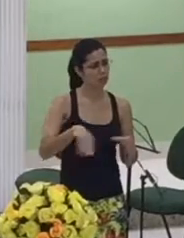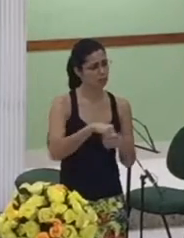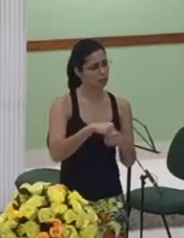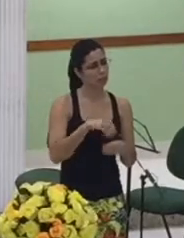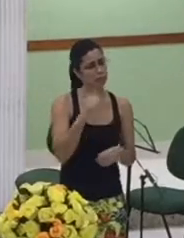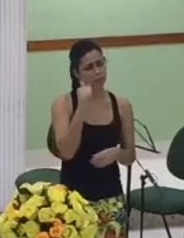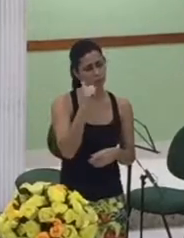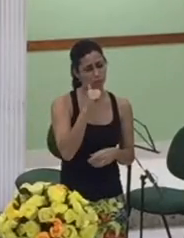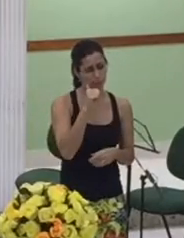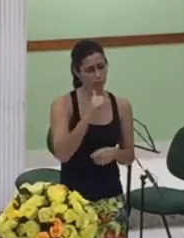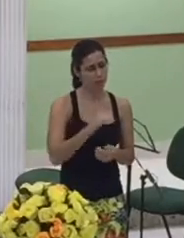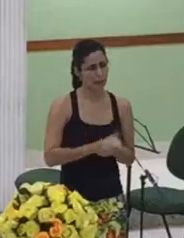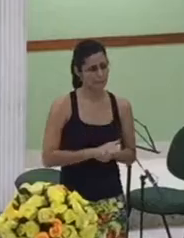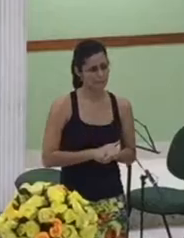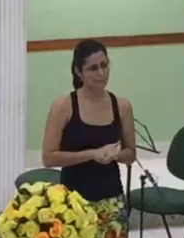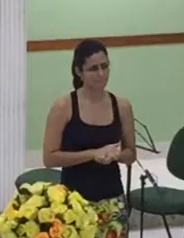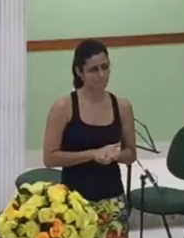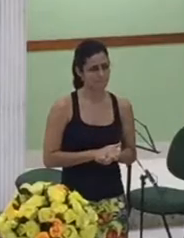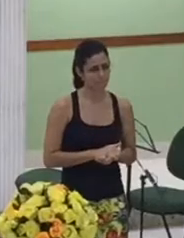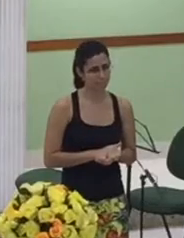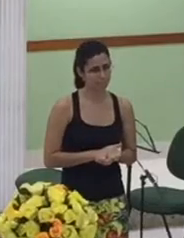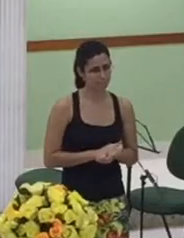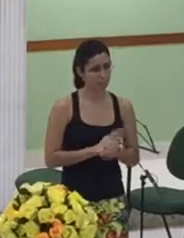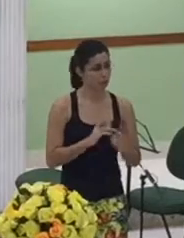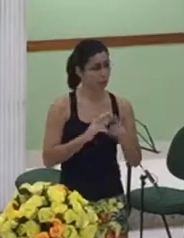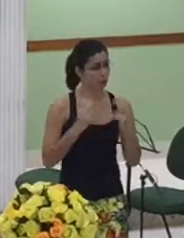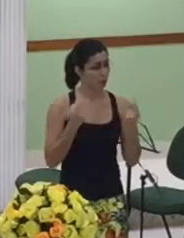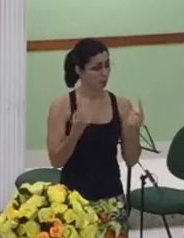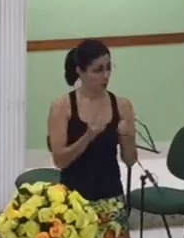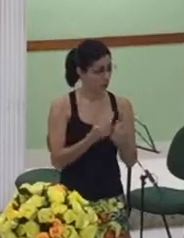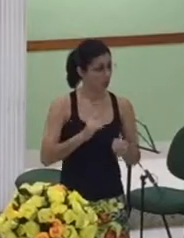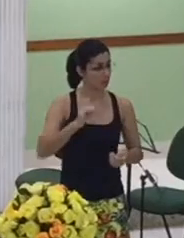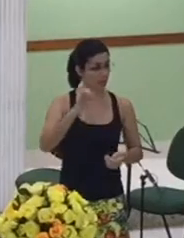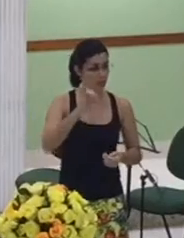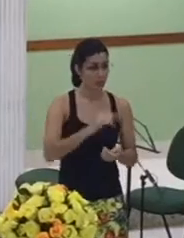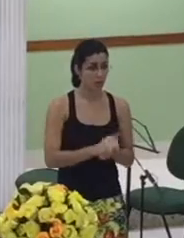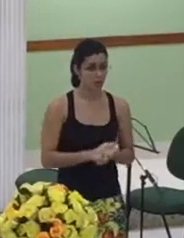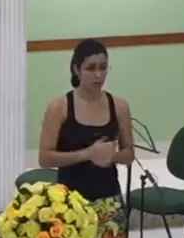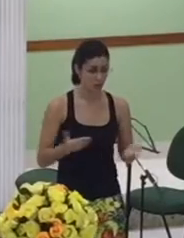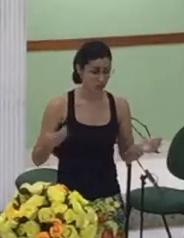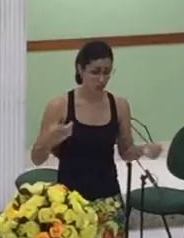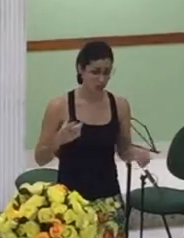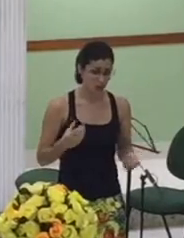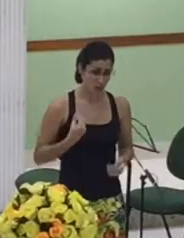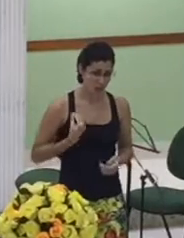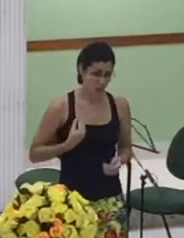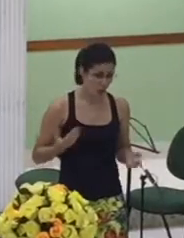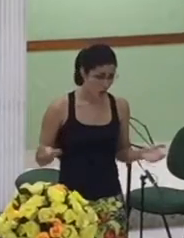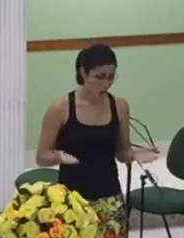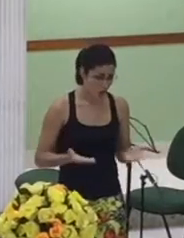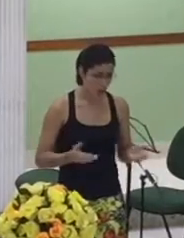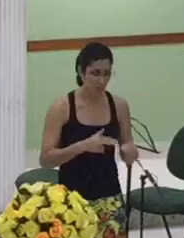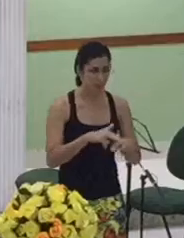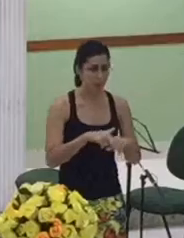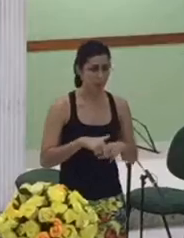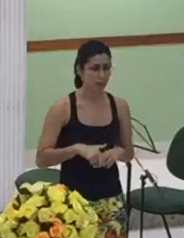chegou a nós por meio da luta delas também o reino de Deus